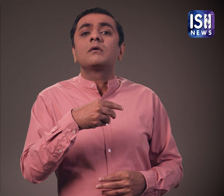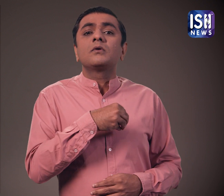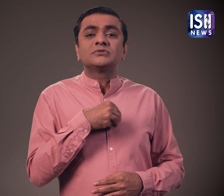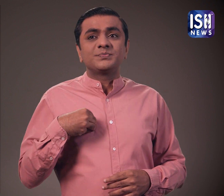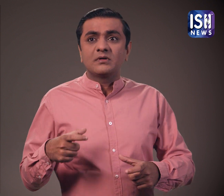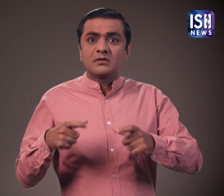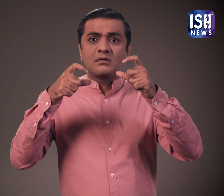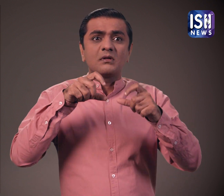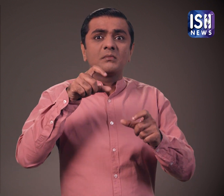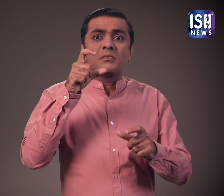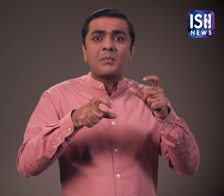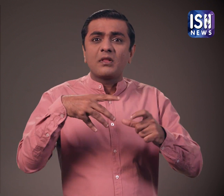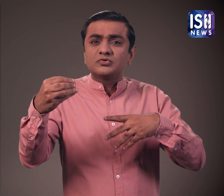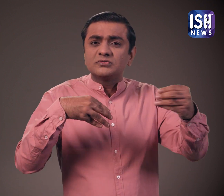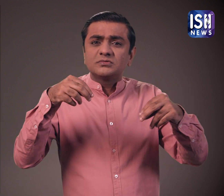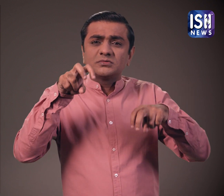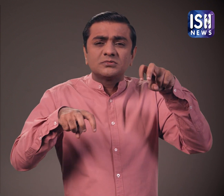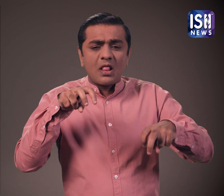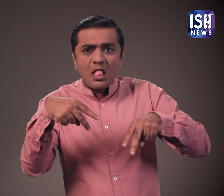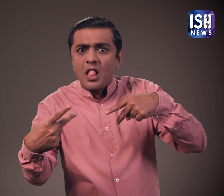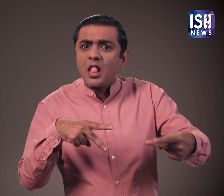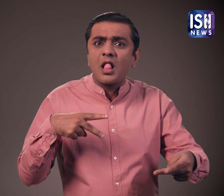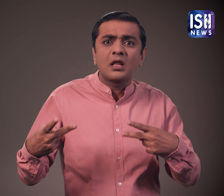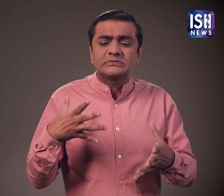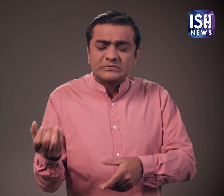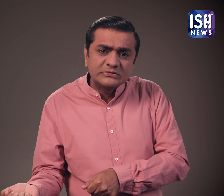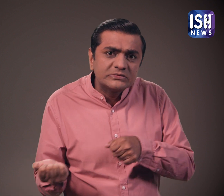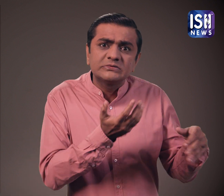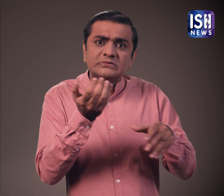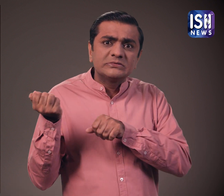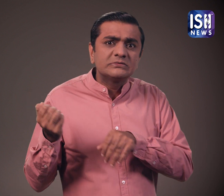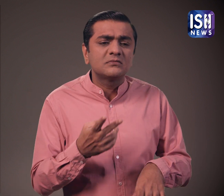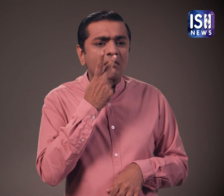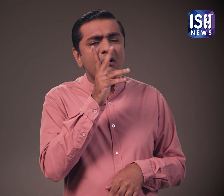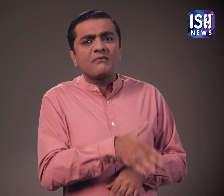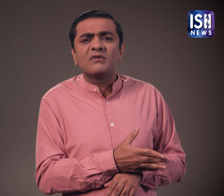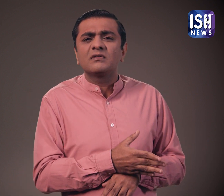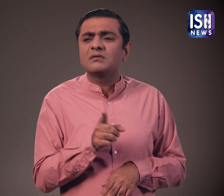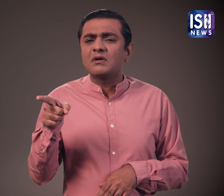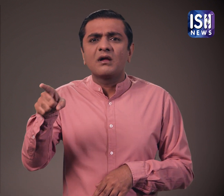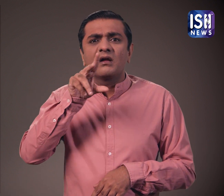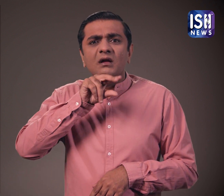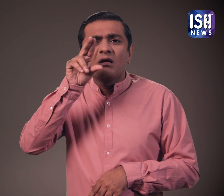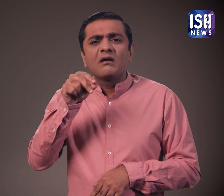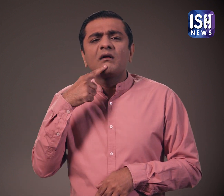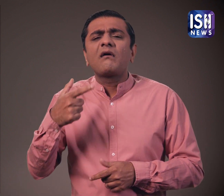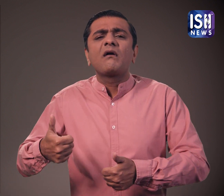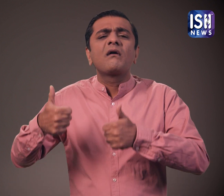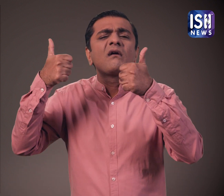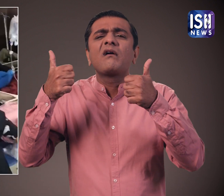अन्य वीडियो में एक अस्पताल के बाहर का दुरुष्य दिखाया गया है जहां गिरे हुए लोगों को कसीड़ा जा रहा है संदेशों में कहा